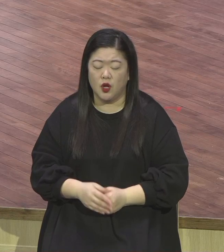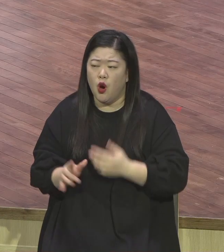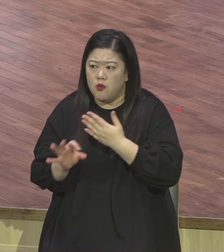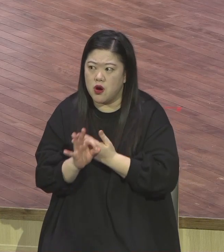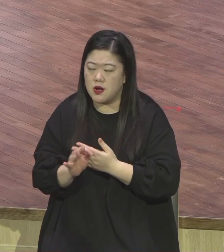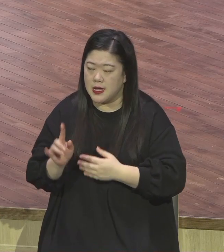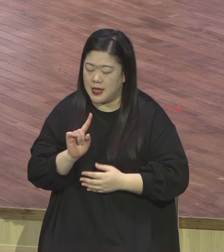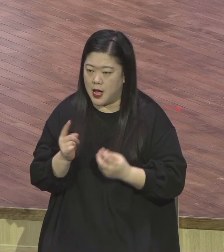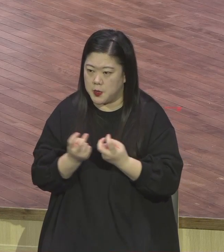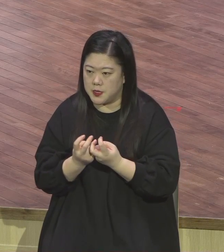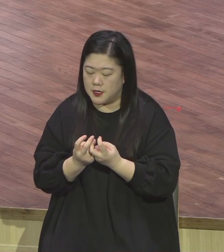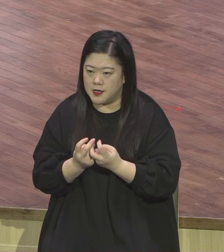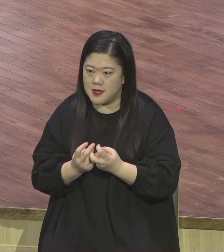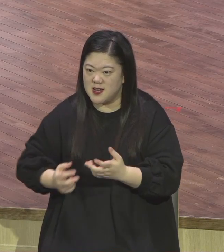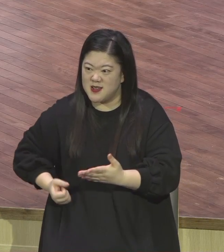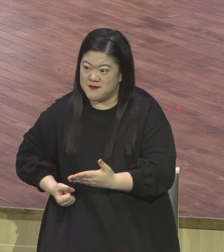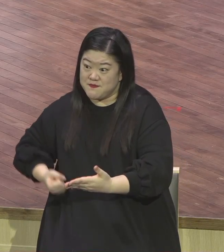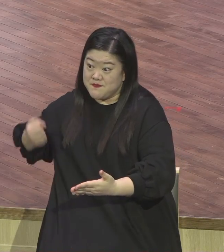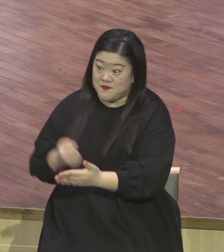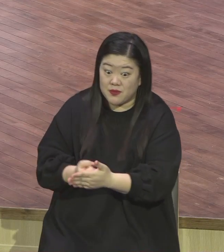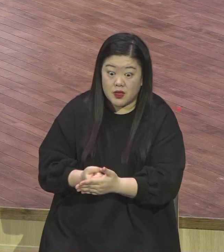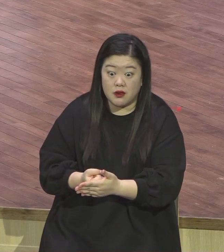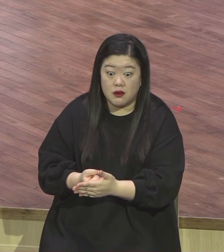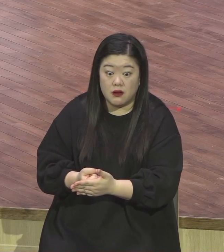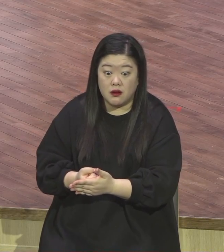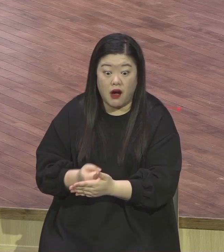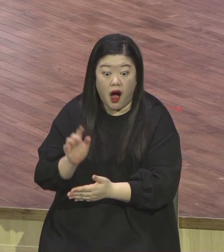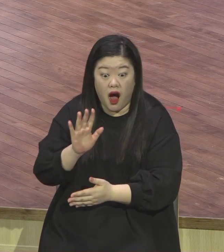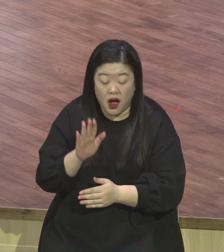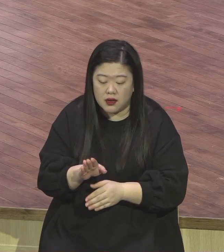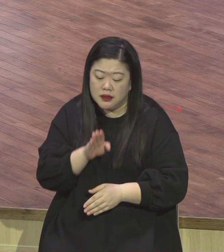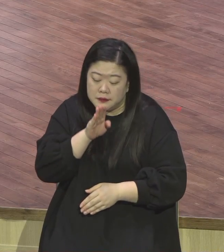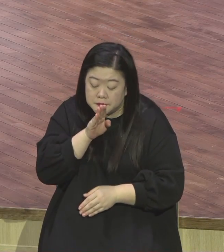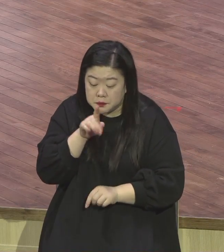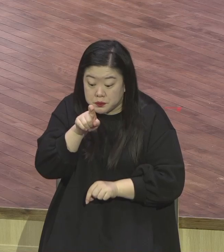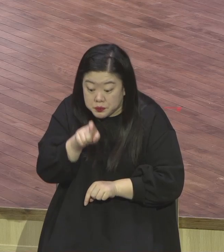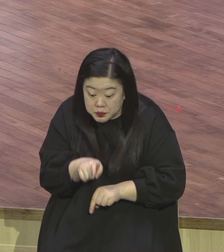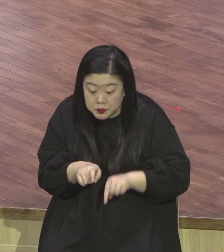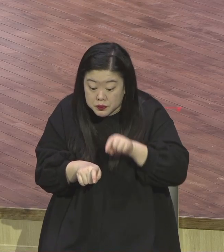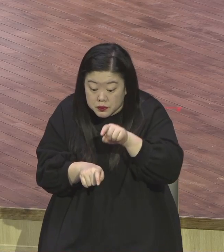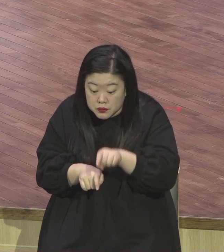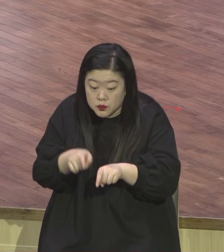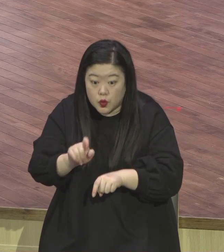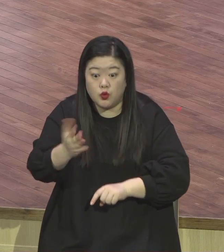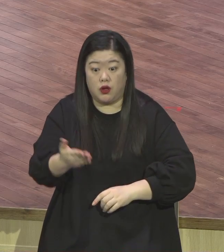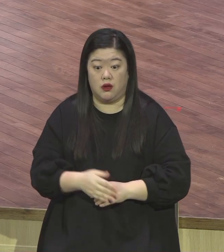작은 실천 주일 강단 메시지 붙잡고 나에게 부딪힌 레마